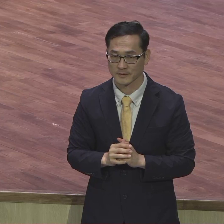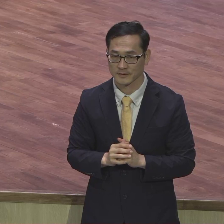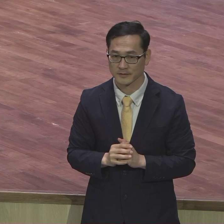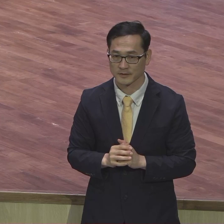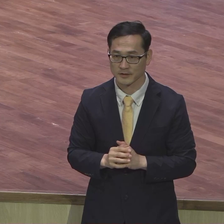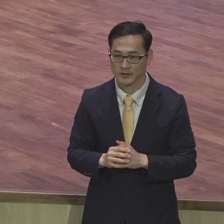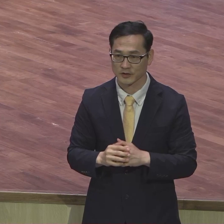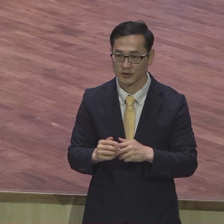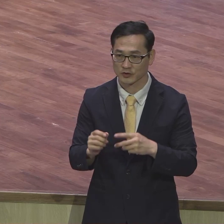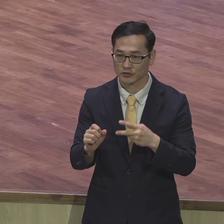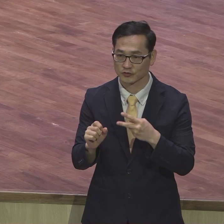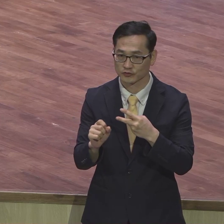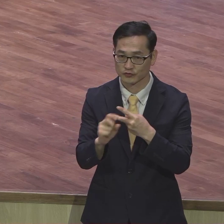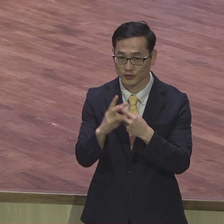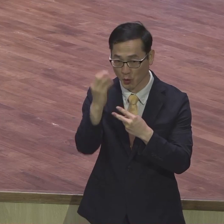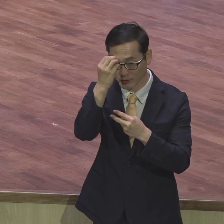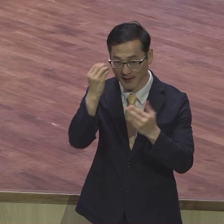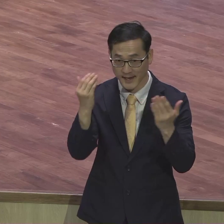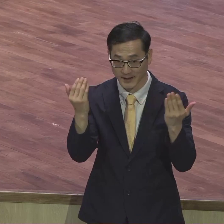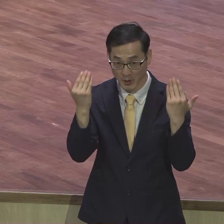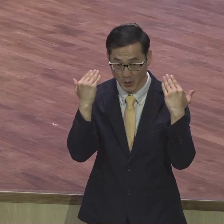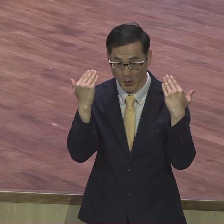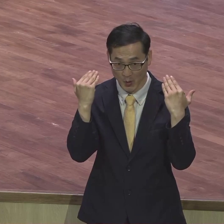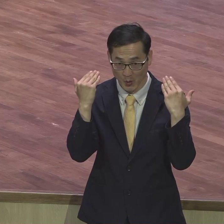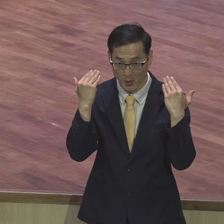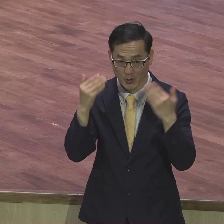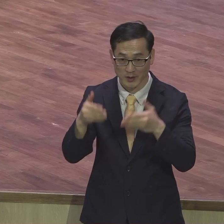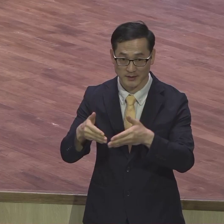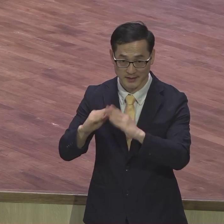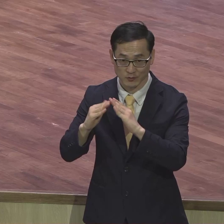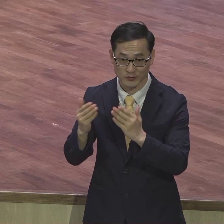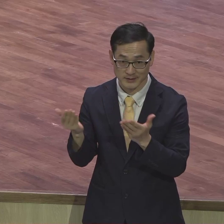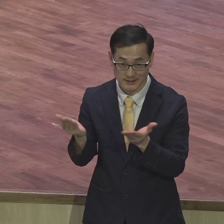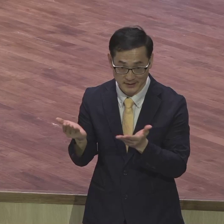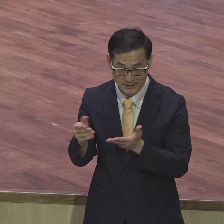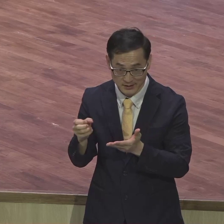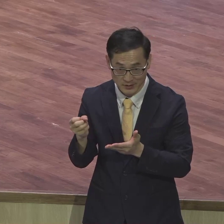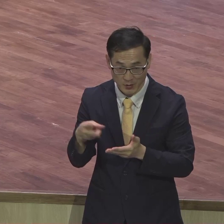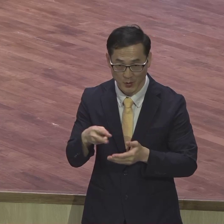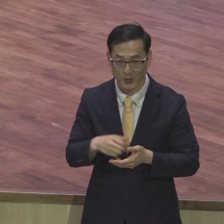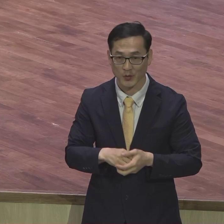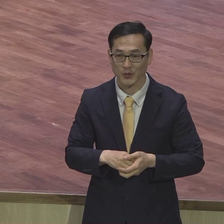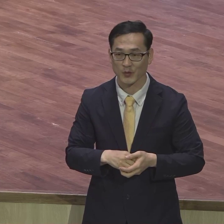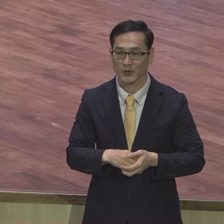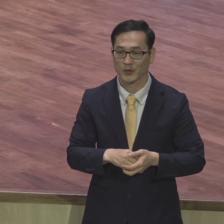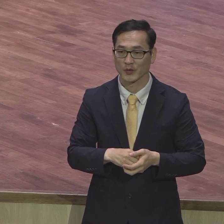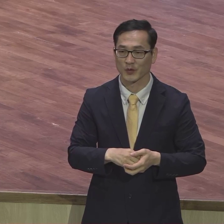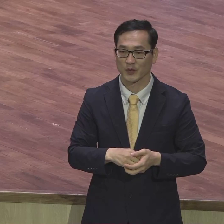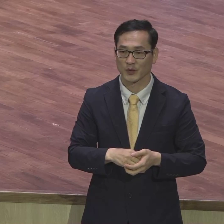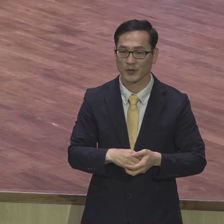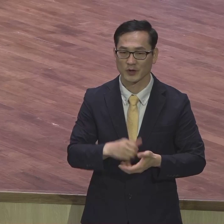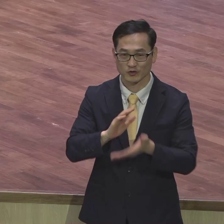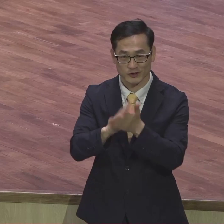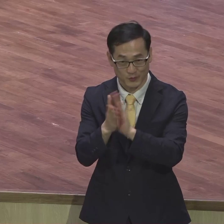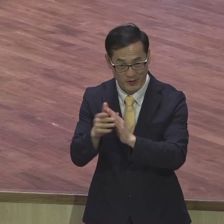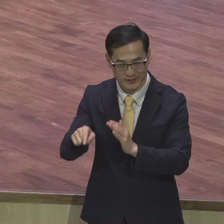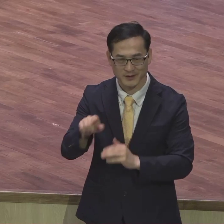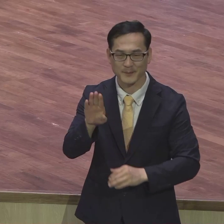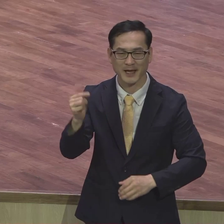세우는 일 그 전에 해룬 유치원을 바노아트에 세워서 한 200여